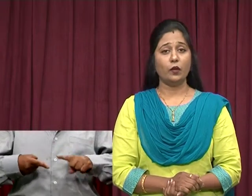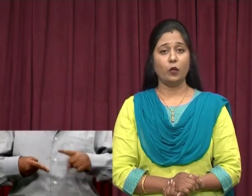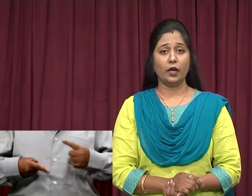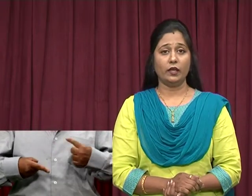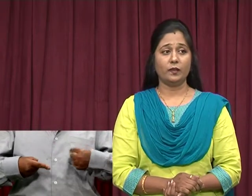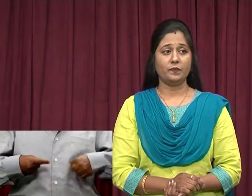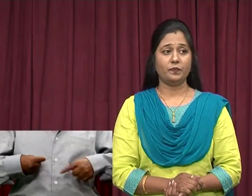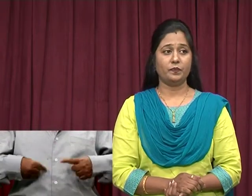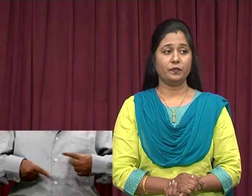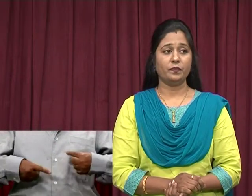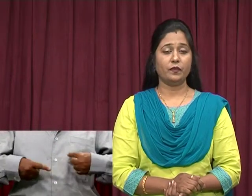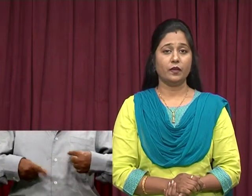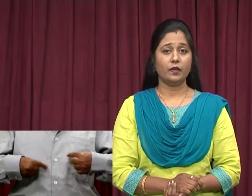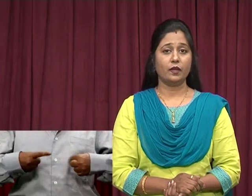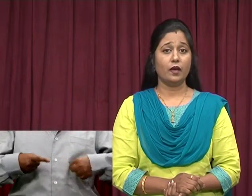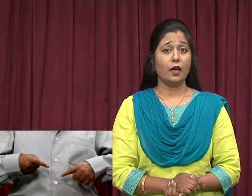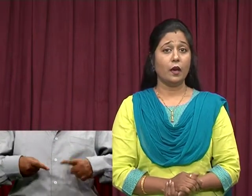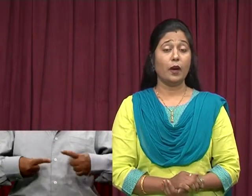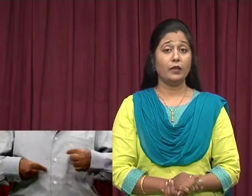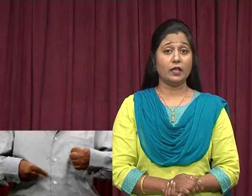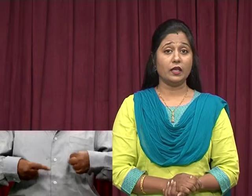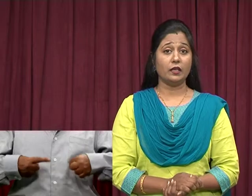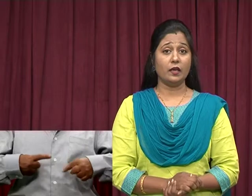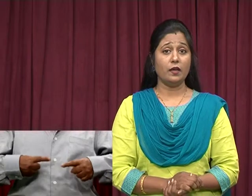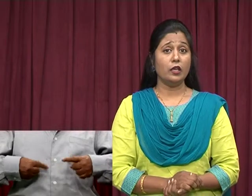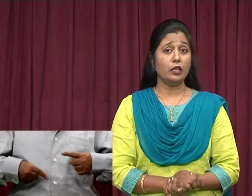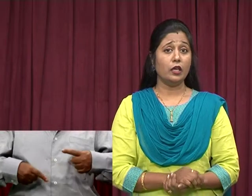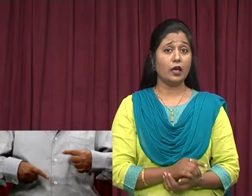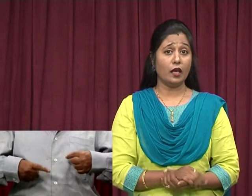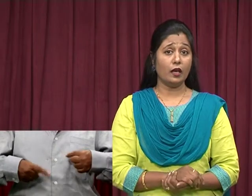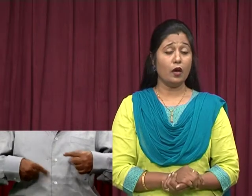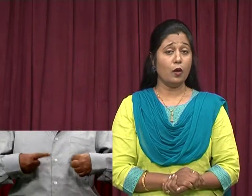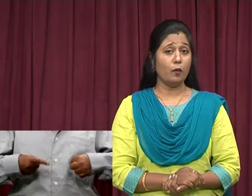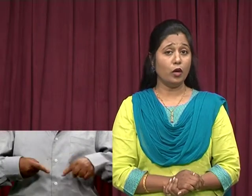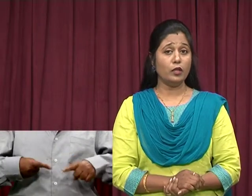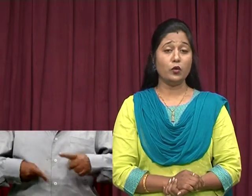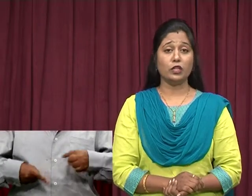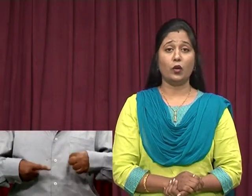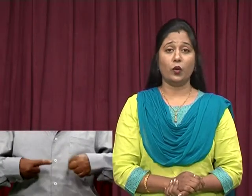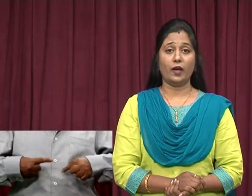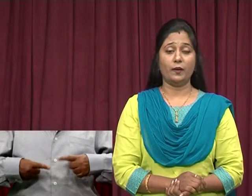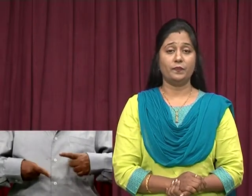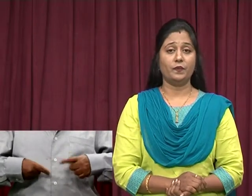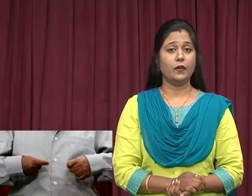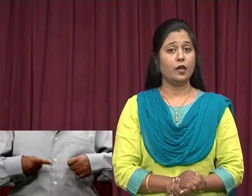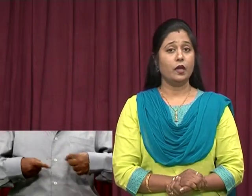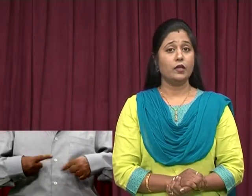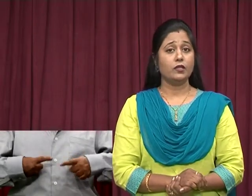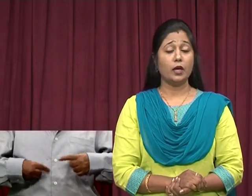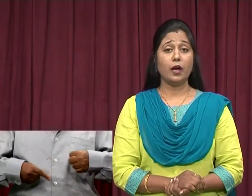घुमाईए अब आप देख सकते हैं कि ये करना बहुती मुश्किल हो रहा है जब